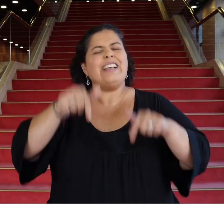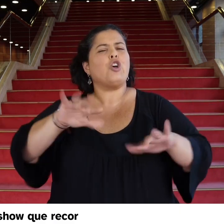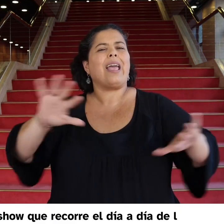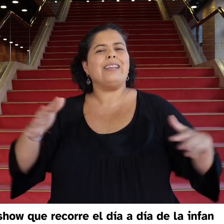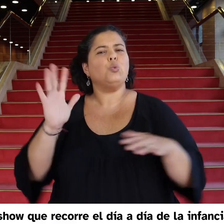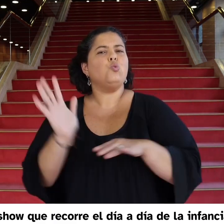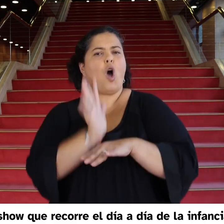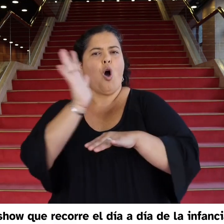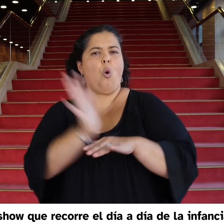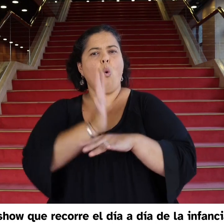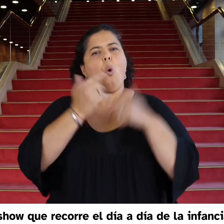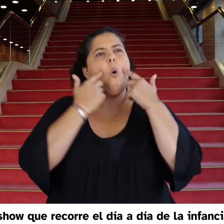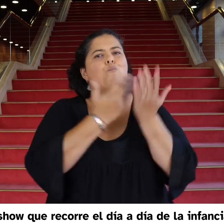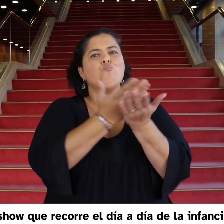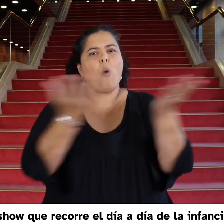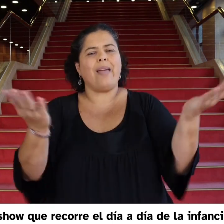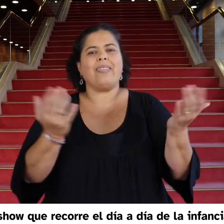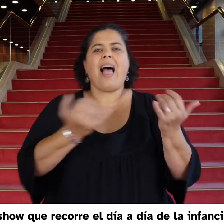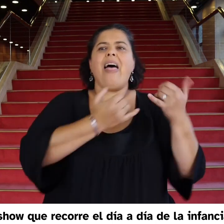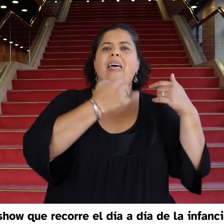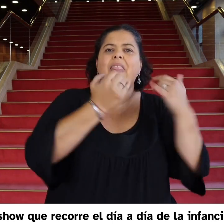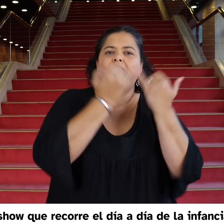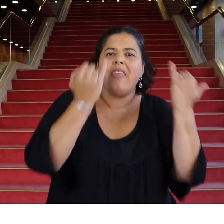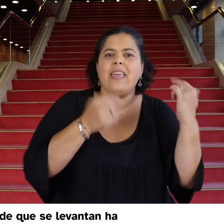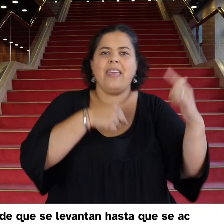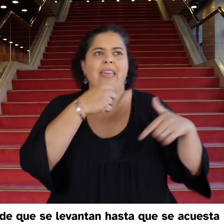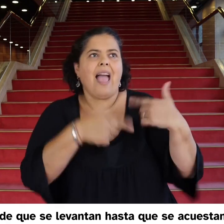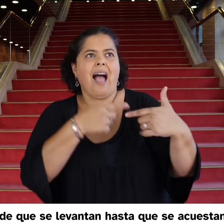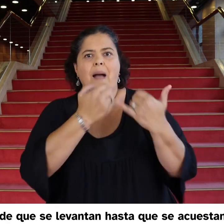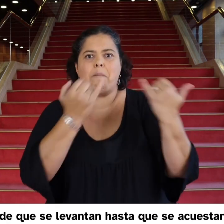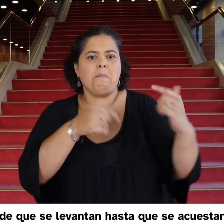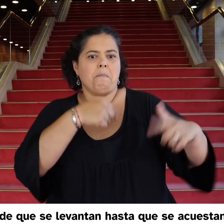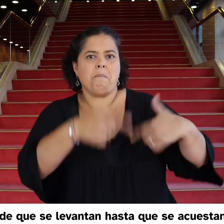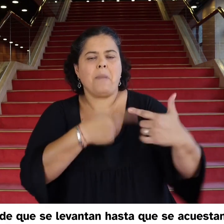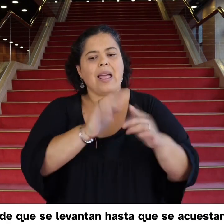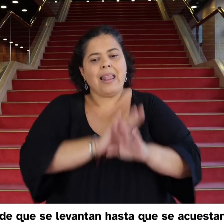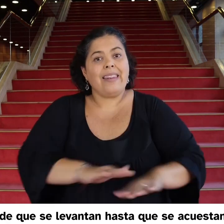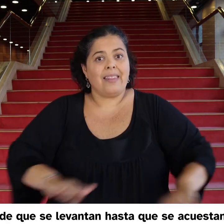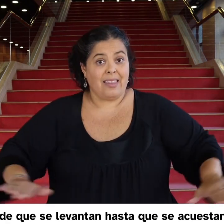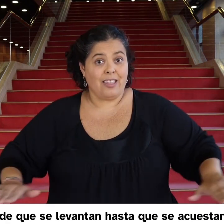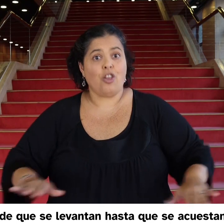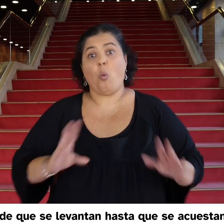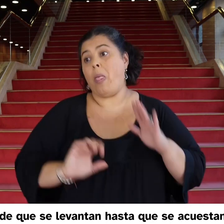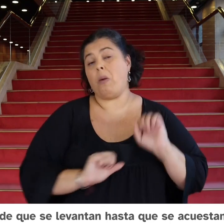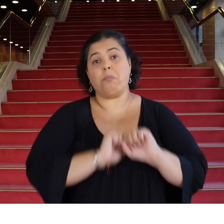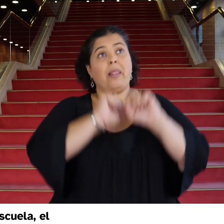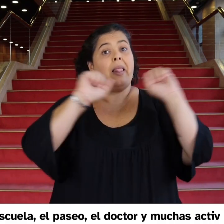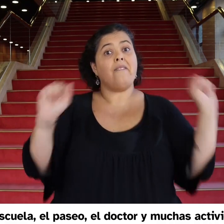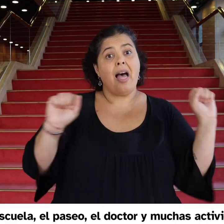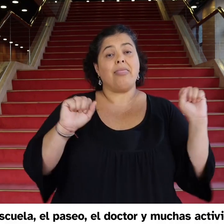Un show que recorre el día a día de la infancia desde que se levantan hasta que se acuestan pasando por la